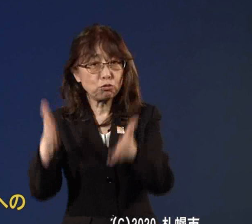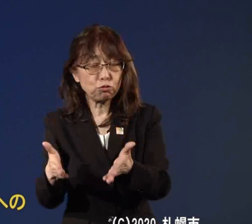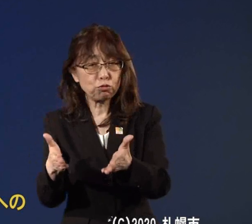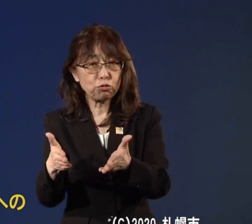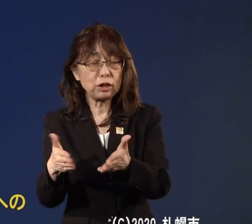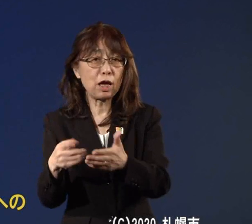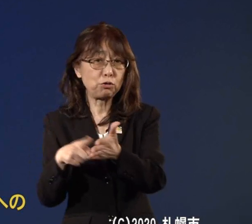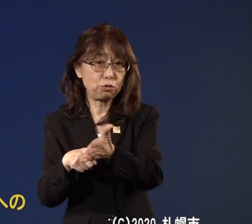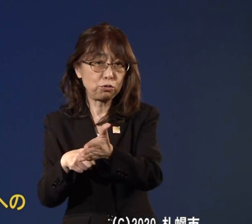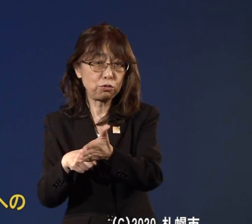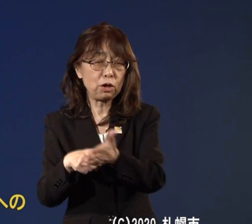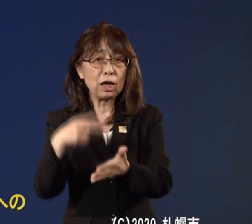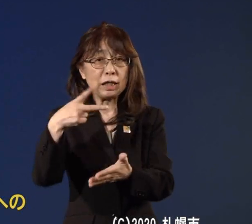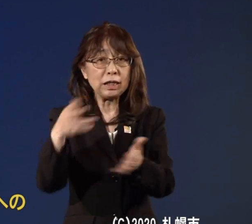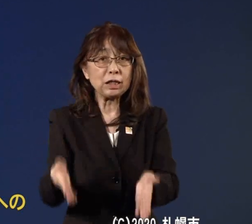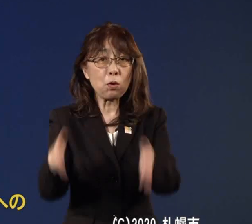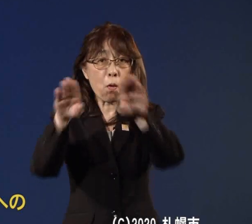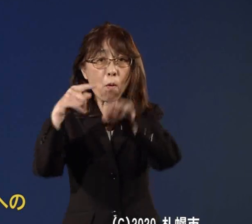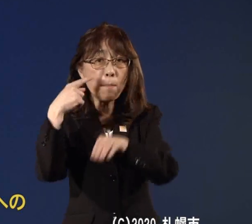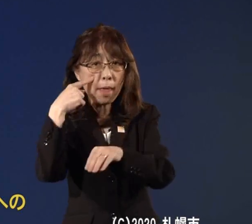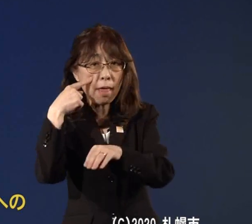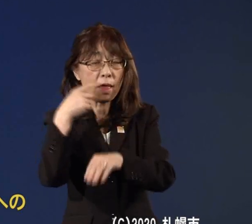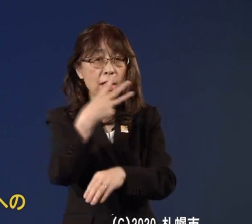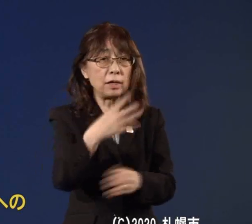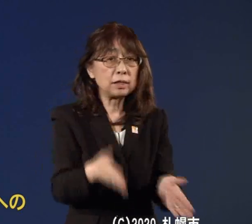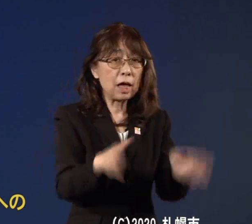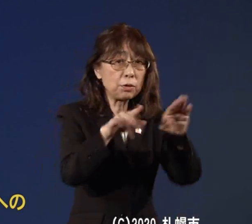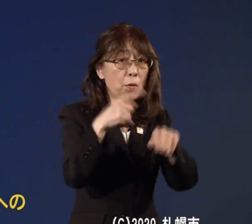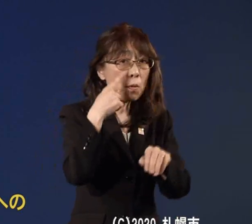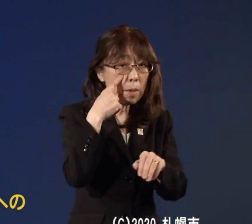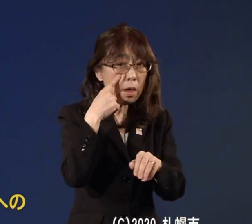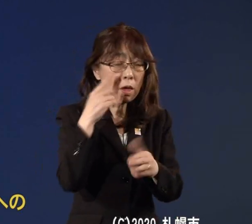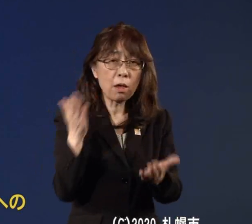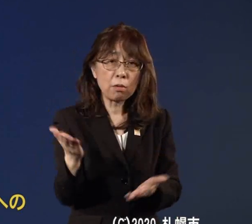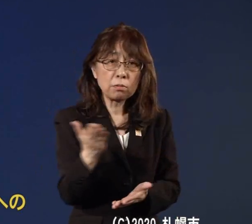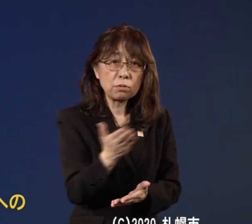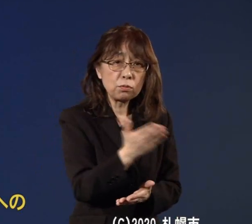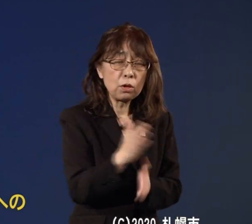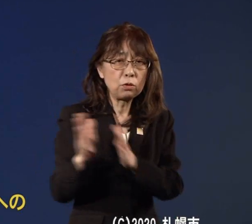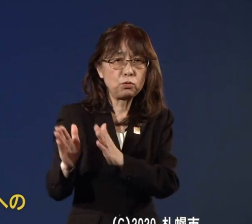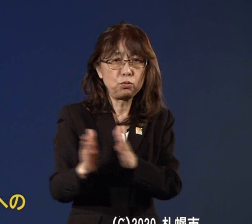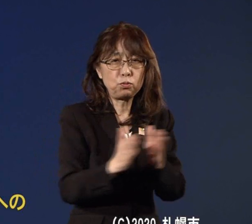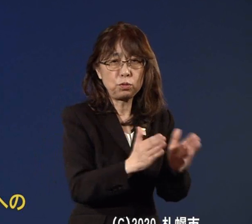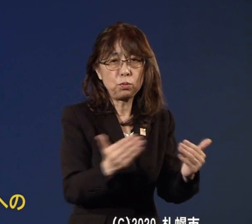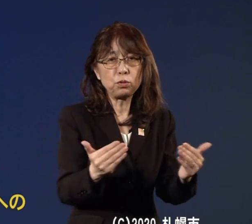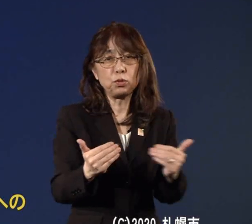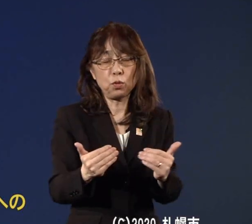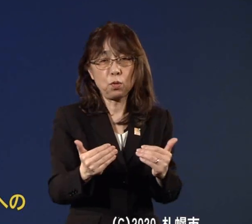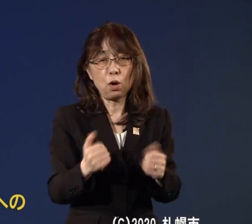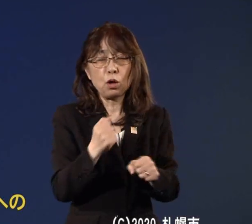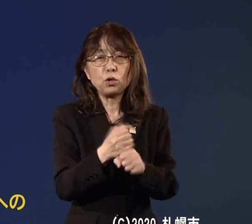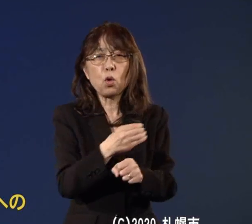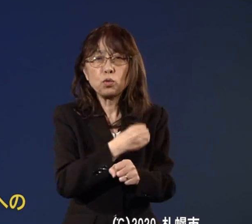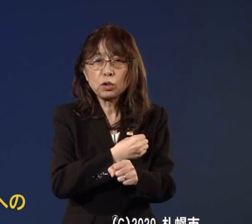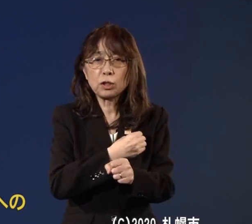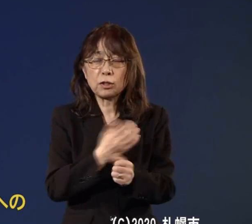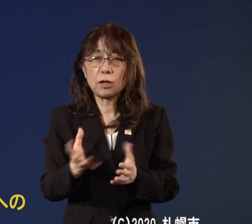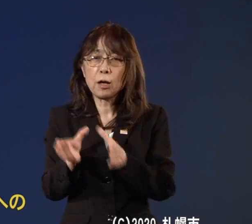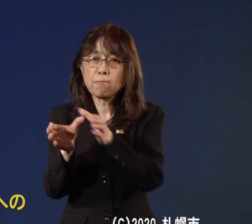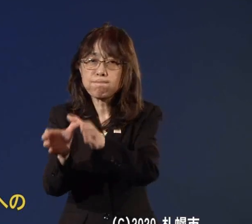2等目3等目の準備をしていくということになりますとそこに職員も必要になってまいりますさら